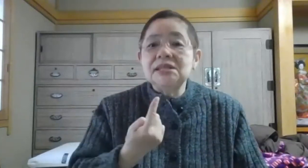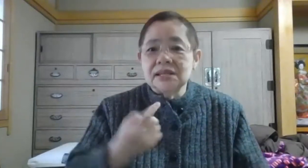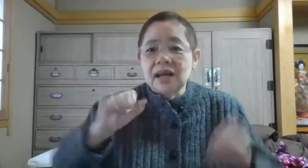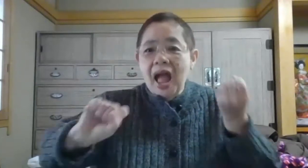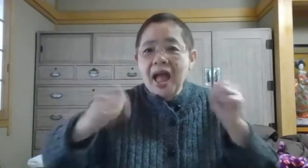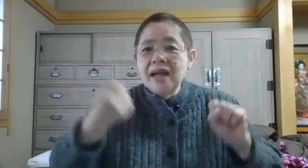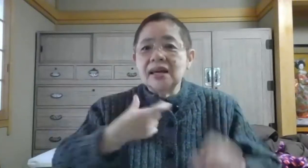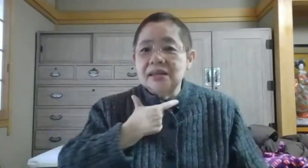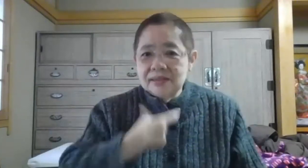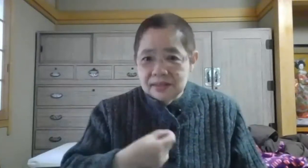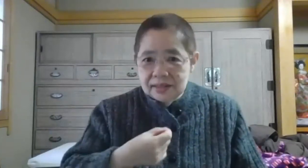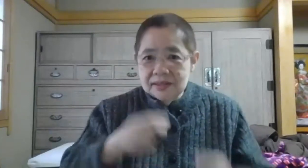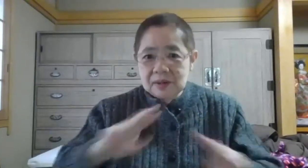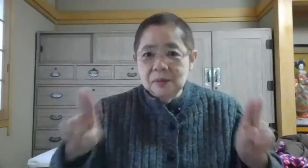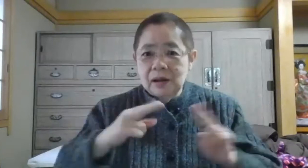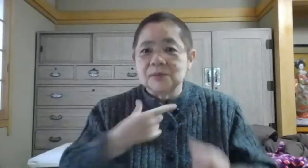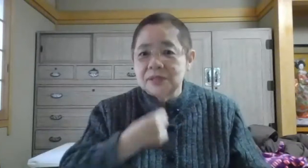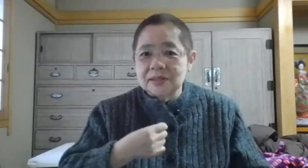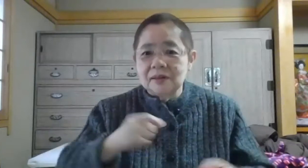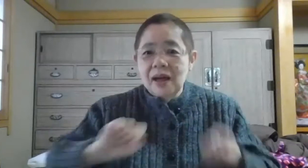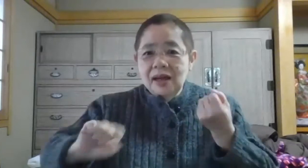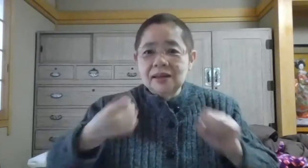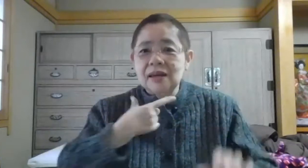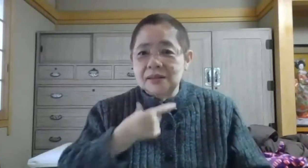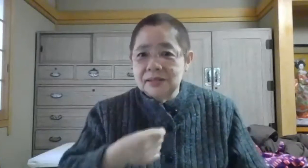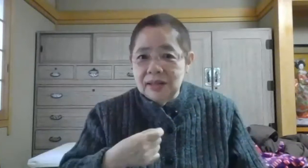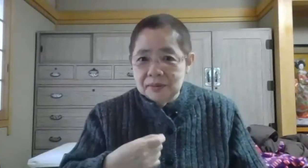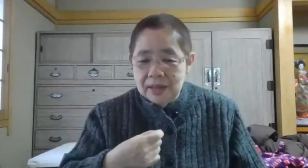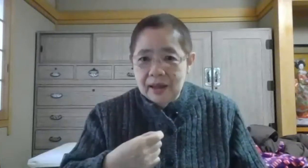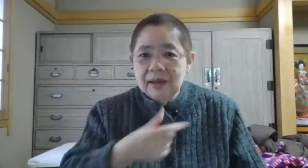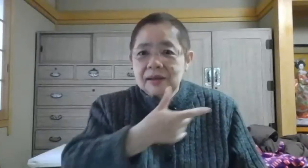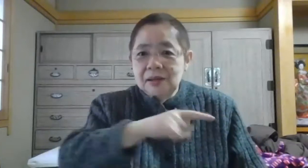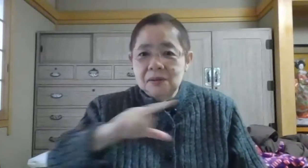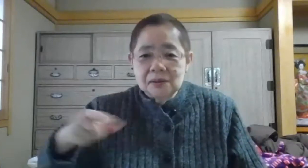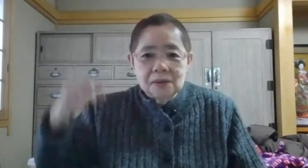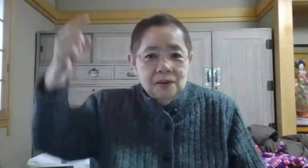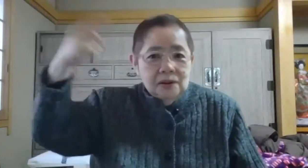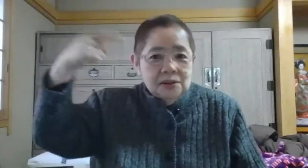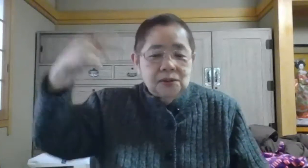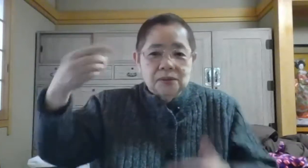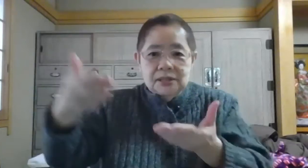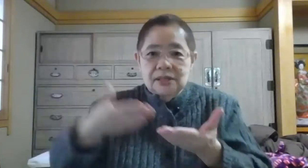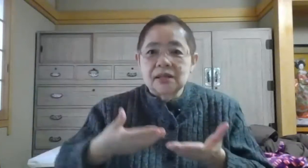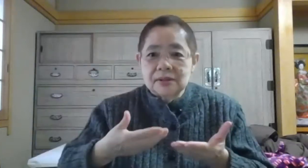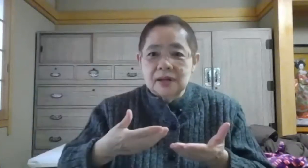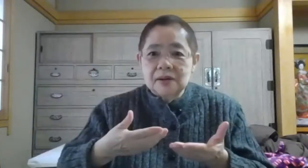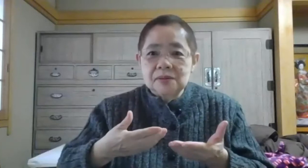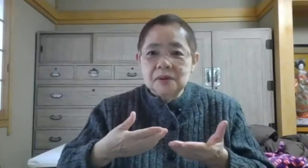身演劇好きです音楽も好きですけど演劇が好きなのでいろいろと指導していただきましたそれは